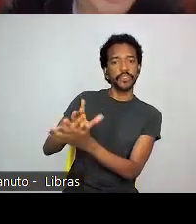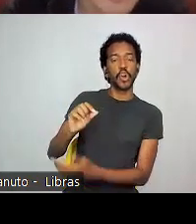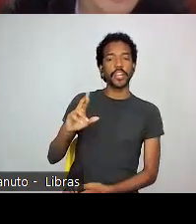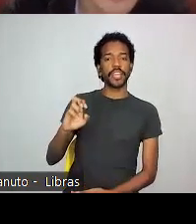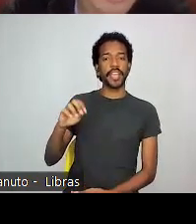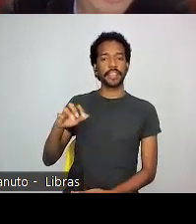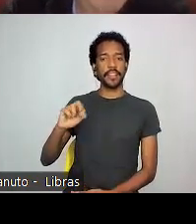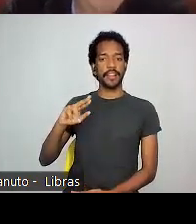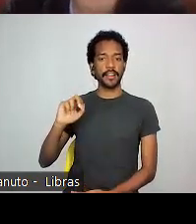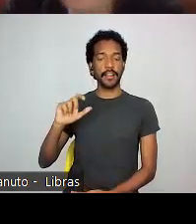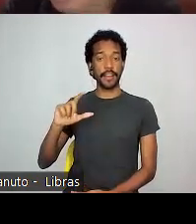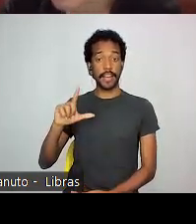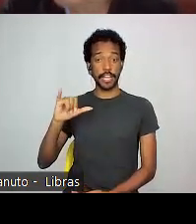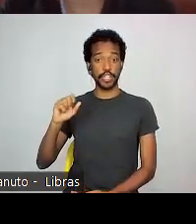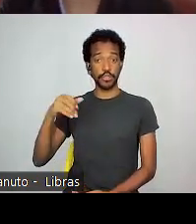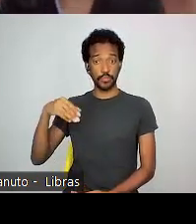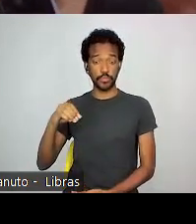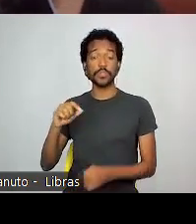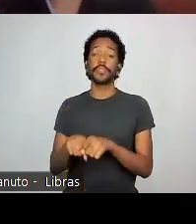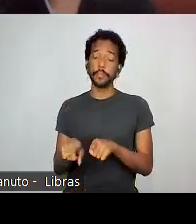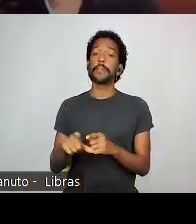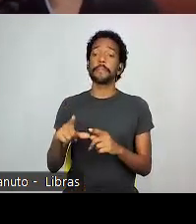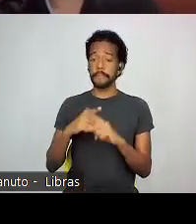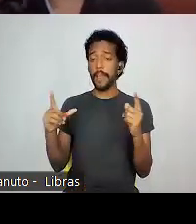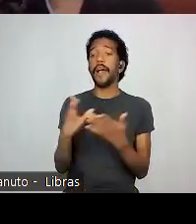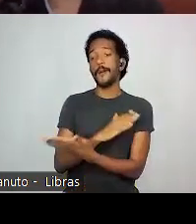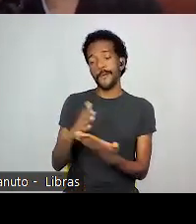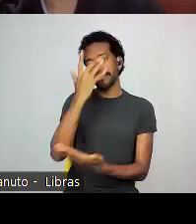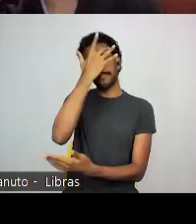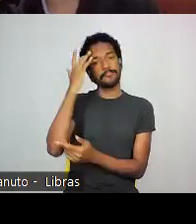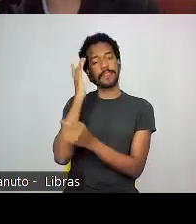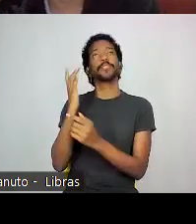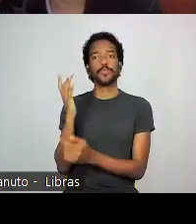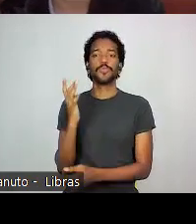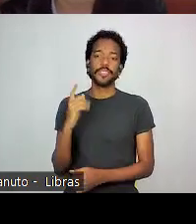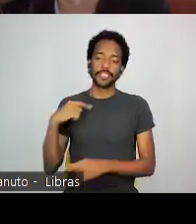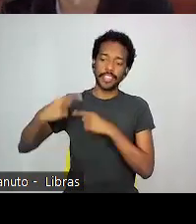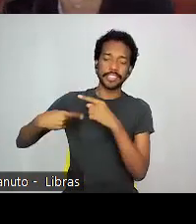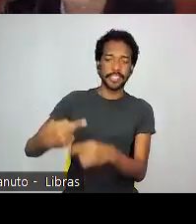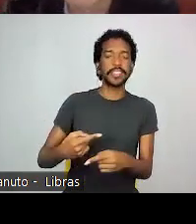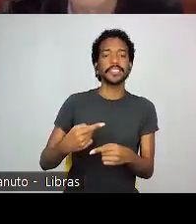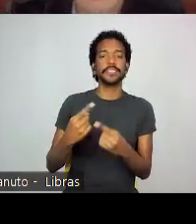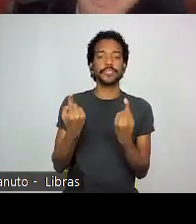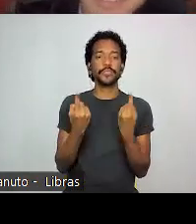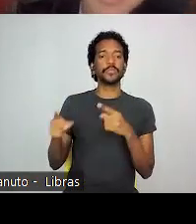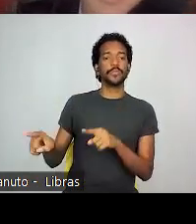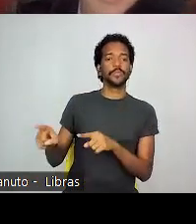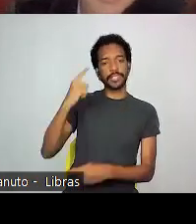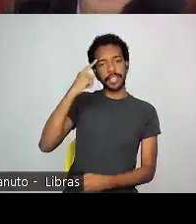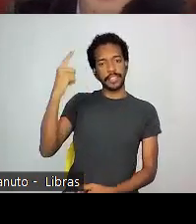eternos estrangeiros, mas algumas pessoas descendentes foram contrárias a essa ideia.